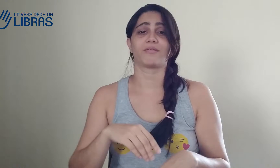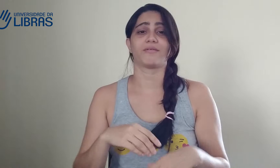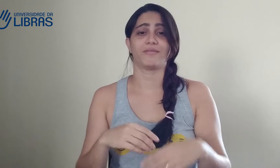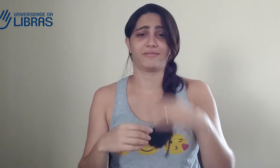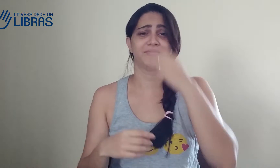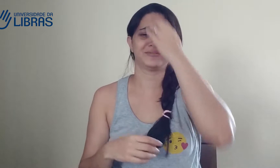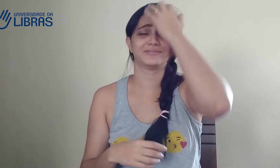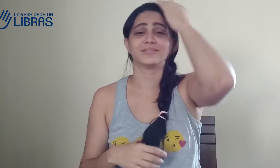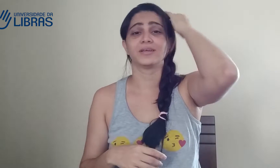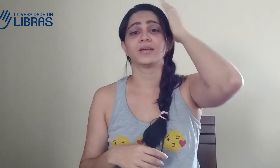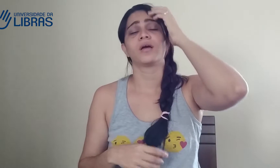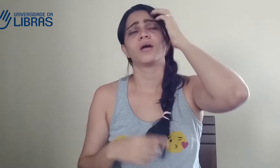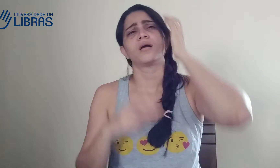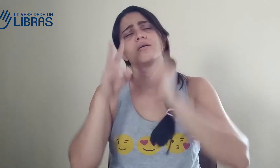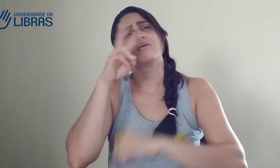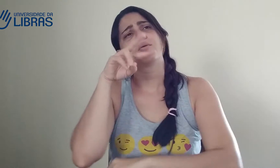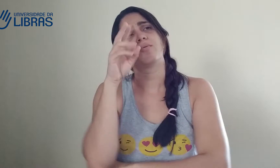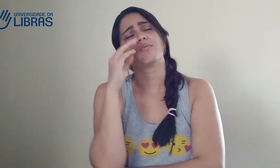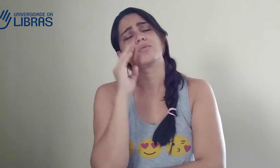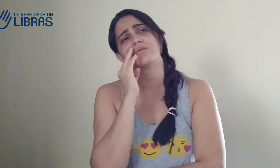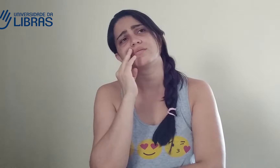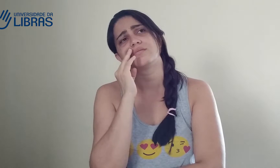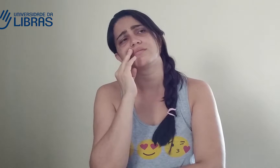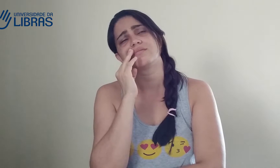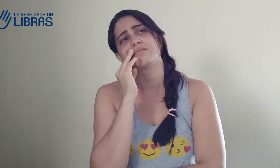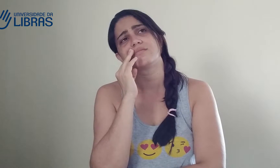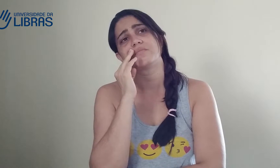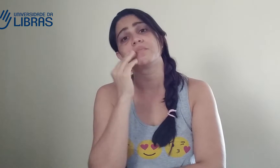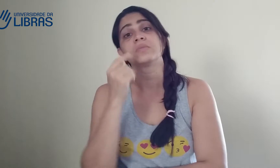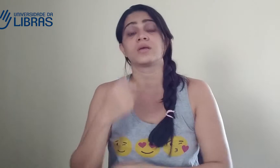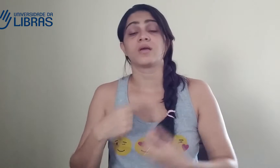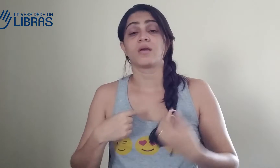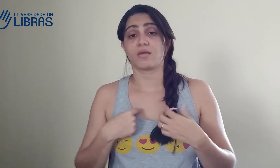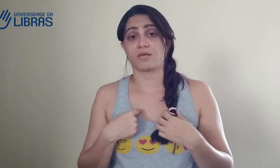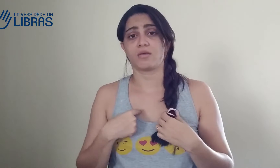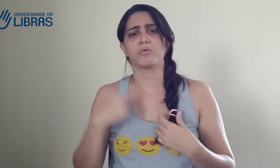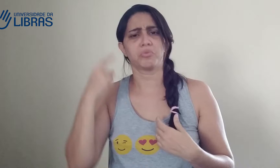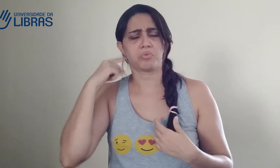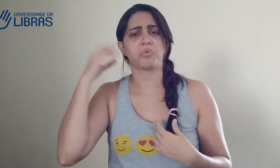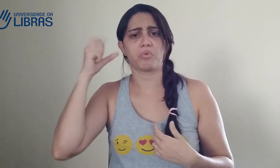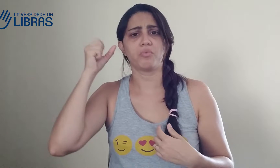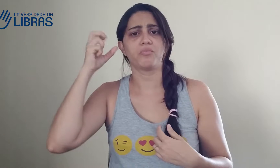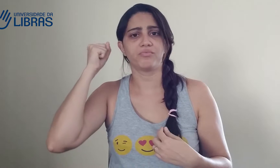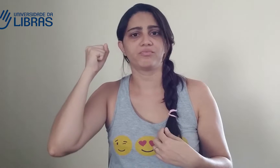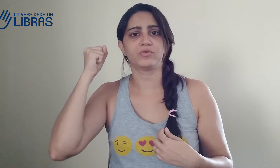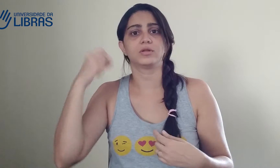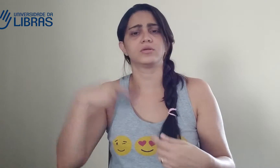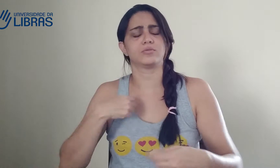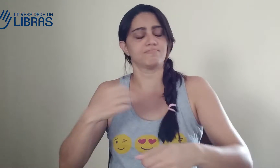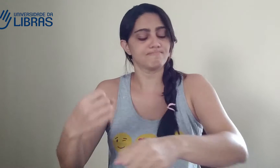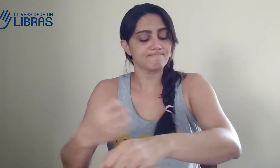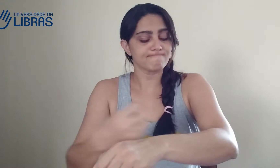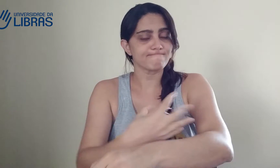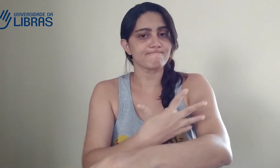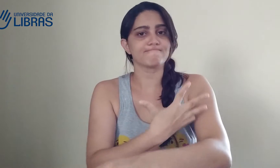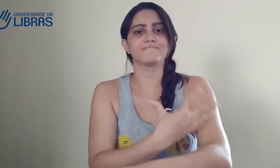Parecia até que ia morrer, assim, sabe? Parecia que estava fraco. E eu fiquei observando, assim, fiquei